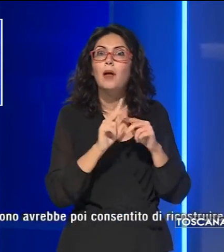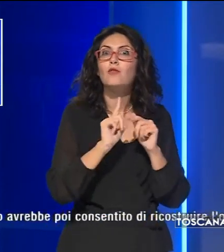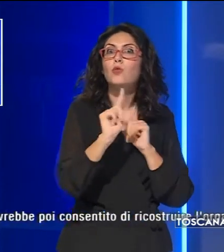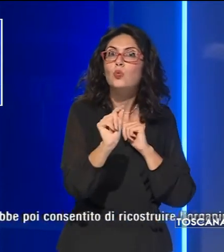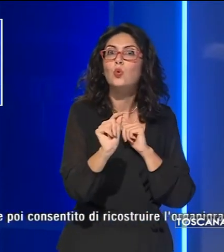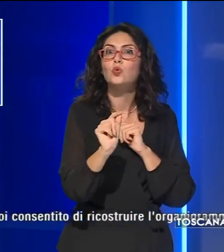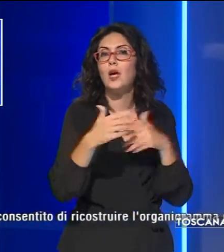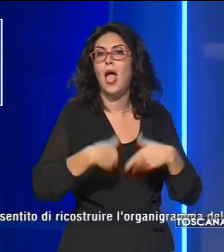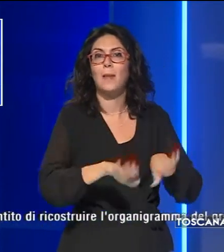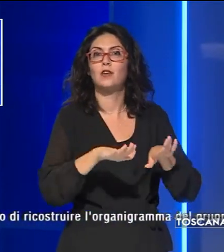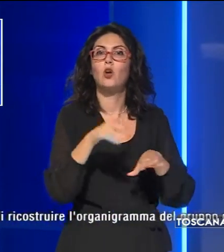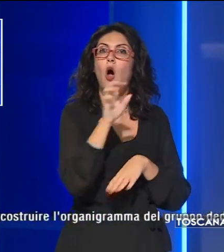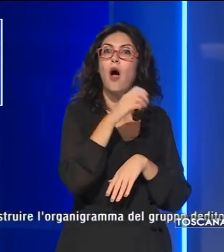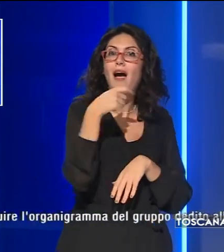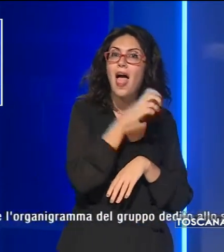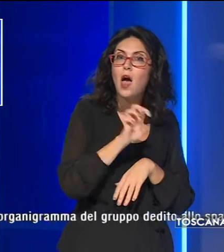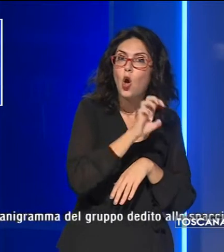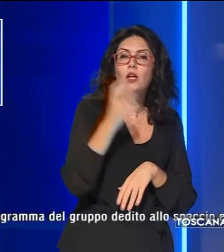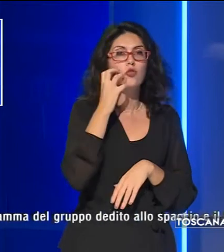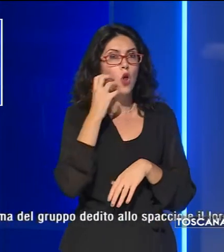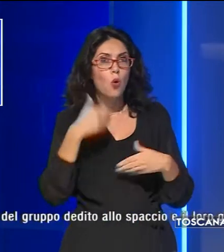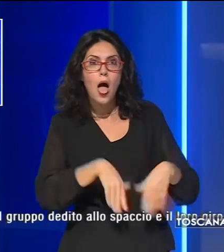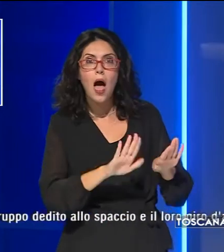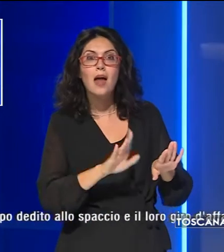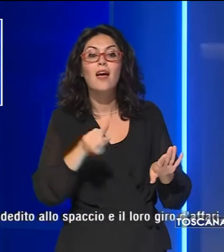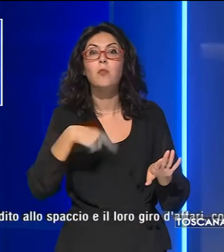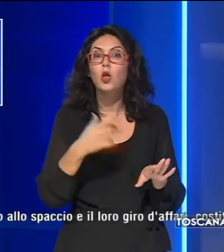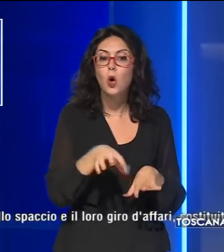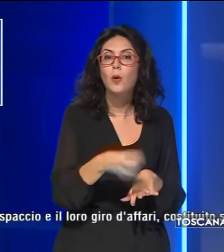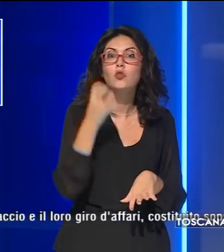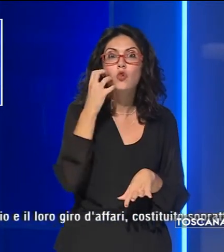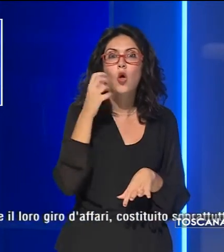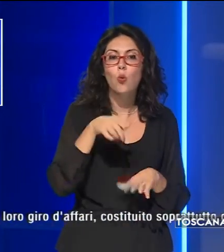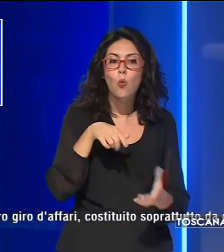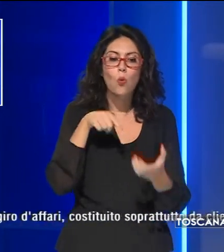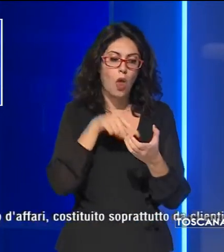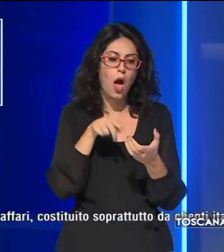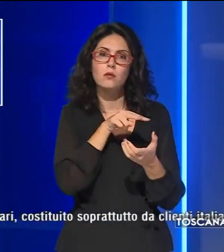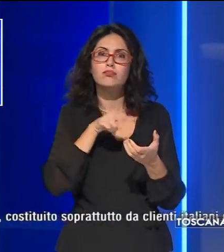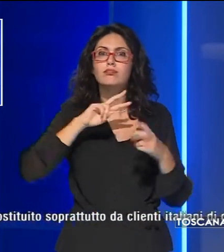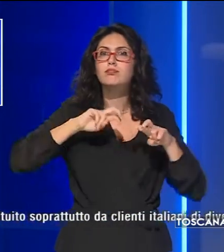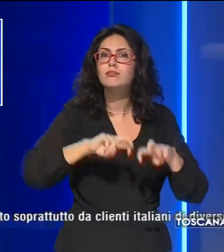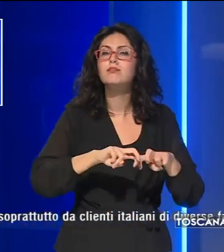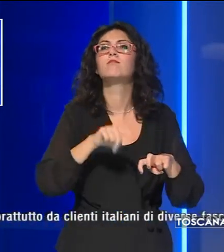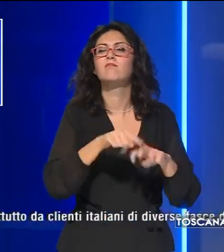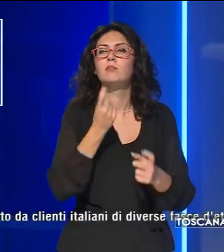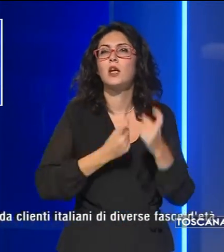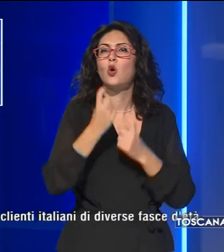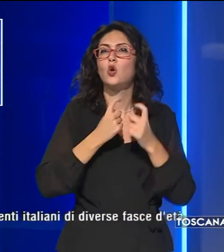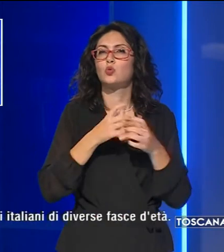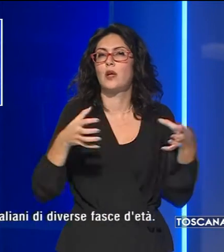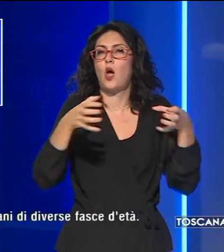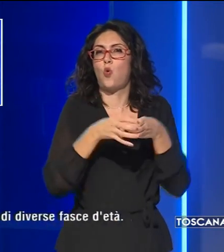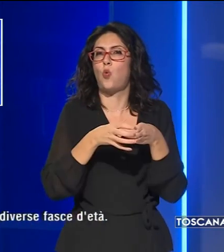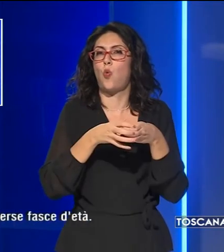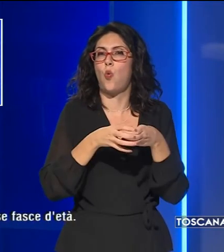anche un cellulare. Poi analizzando il telefono è stato possibile ricostruire l'organigramma del gruppo